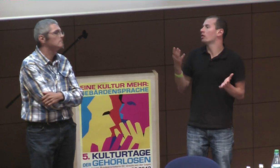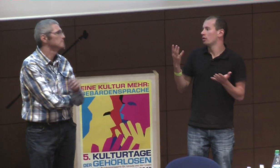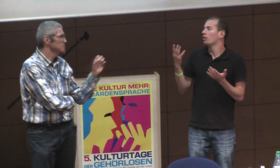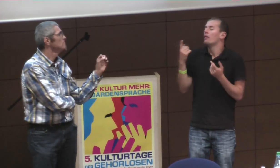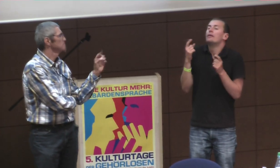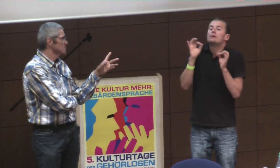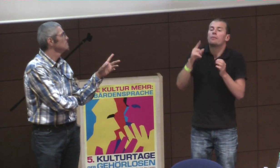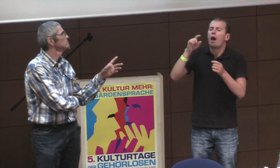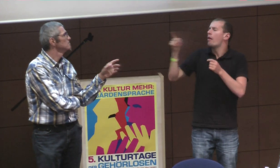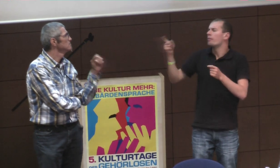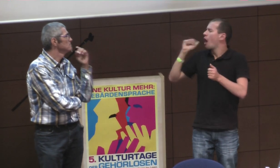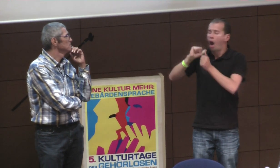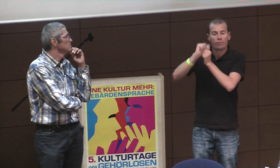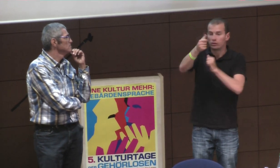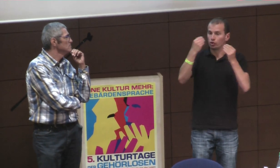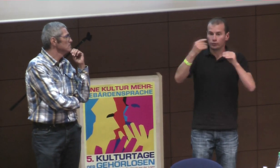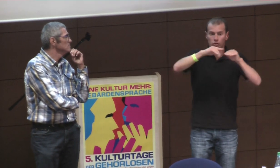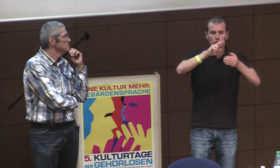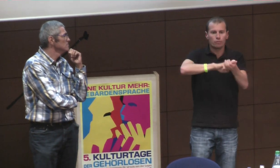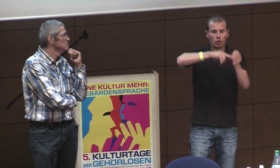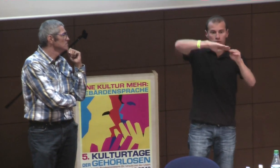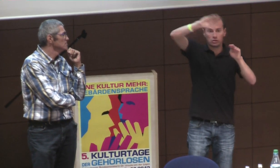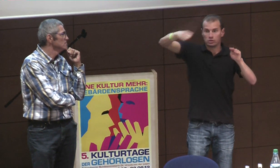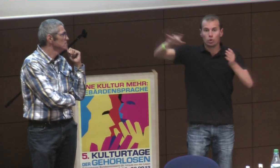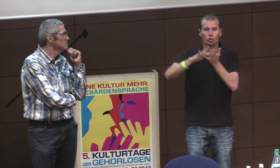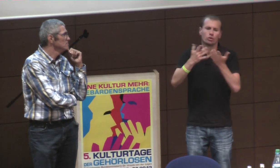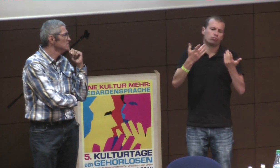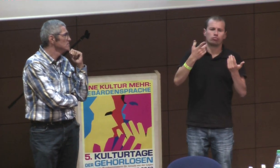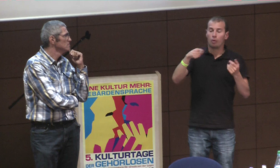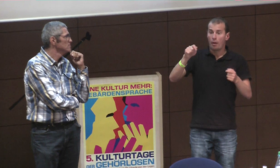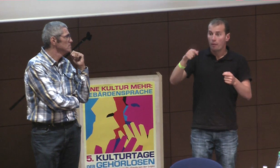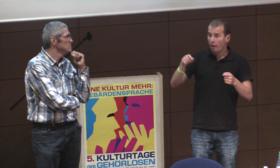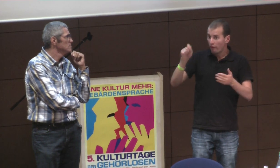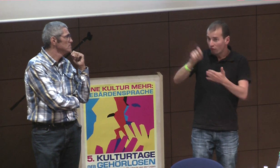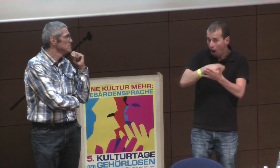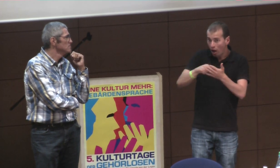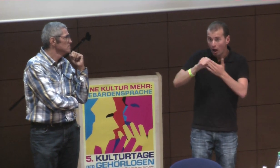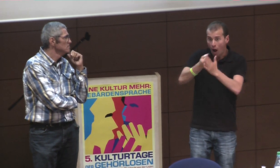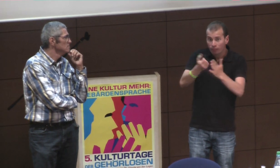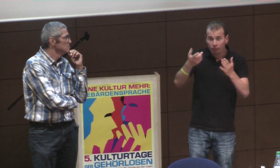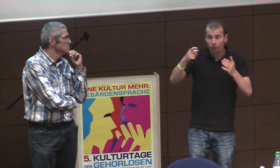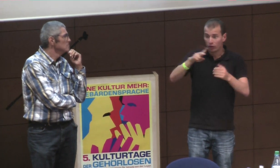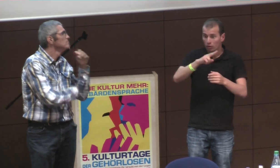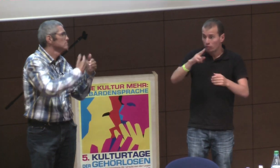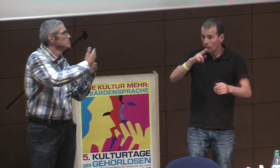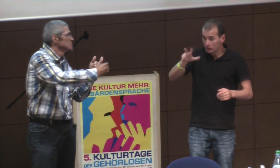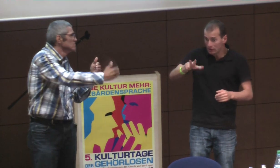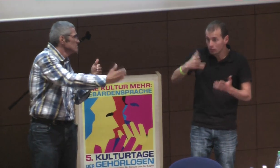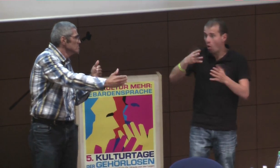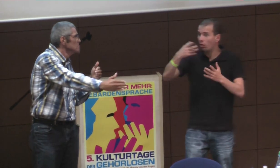nochmal vom Land, äh, aufstocken lassen, aber es ist ganz typisch, also dass da mal mehr Bedarf, mal weniger Bedarf von Däumelchen hat,